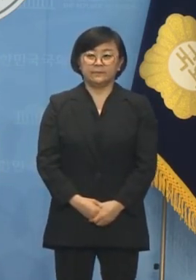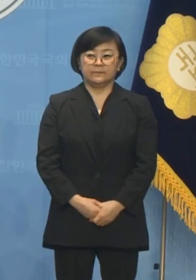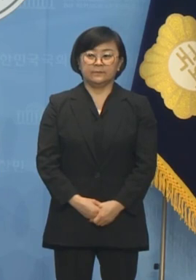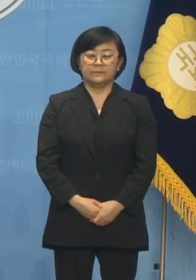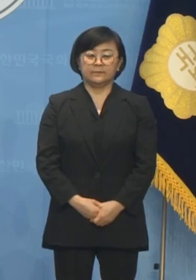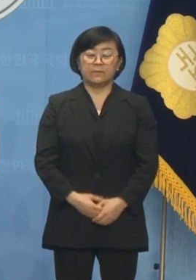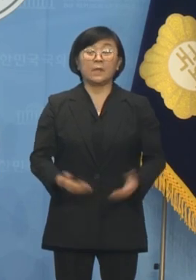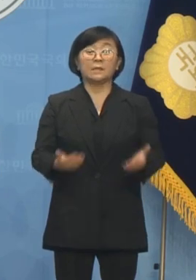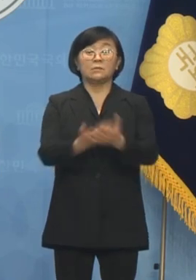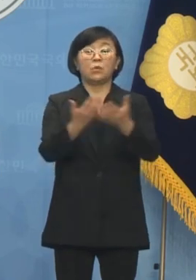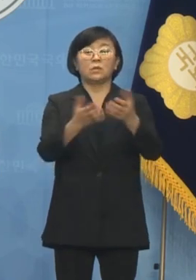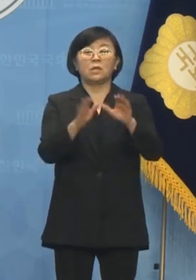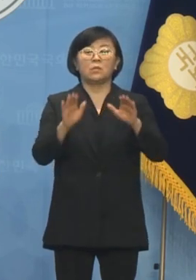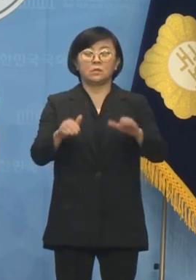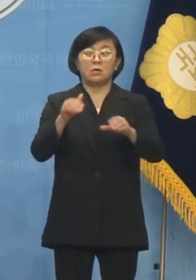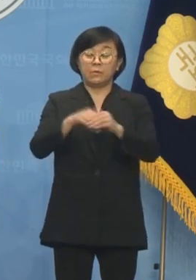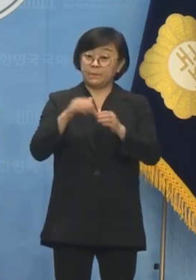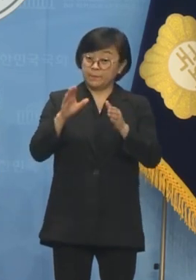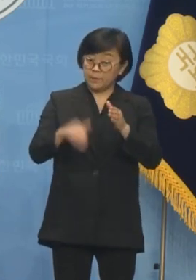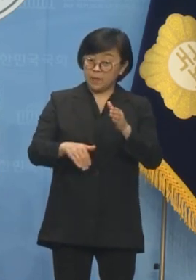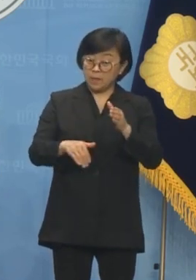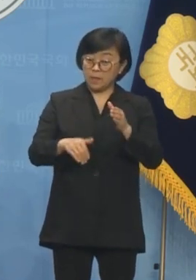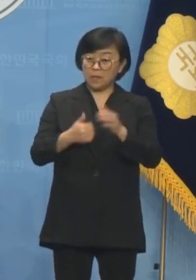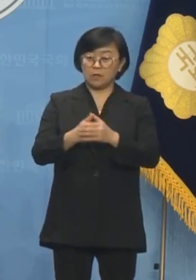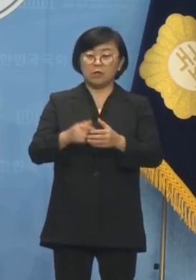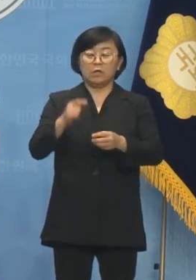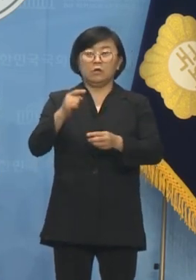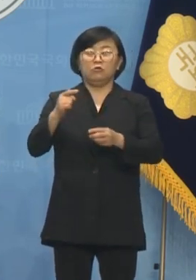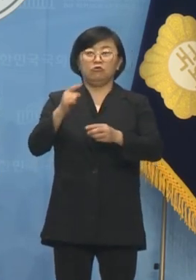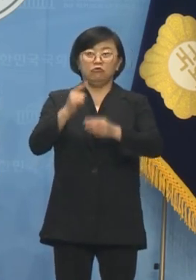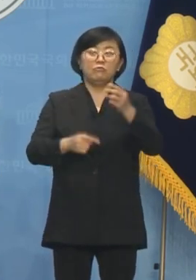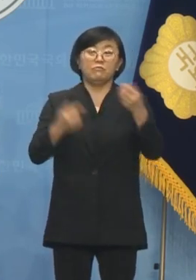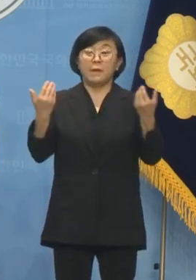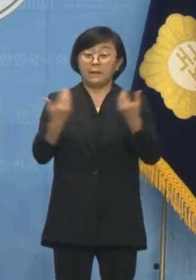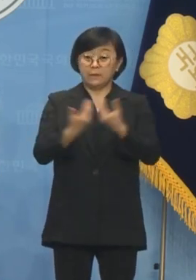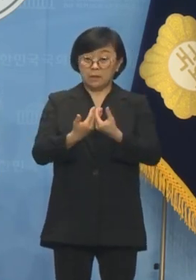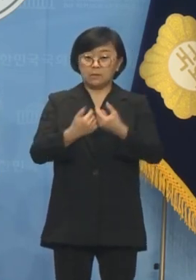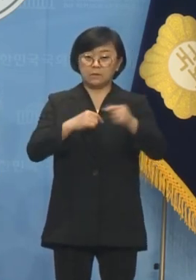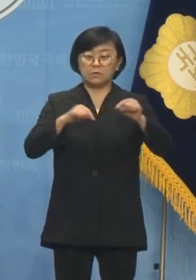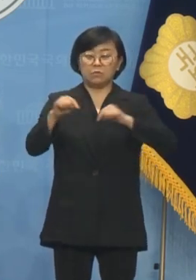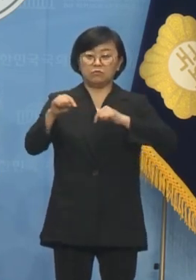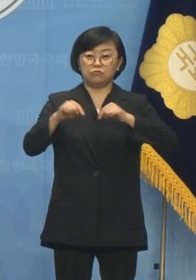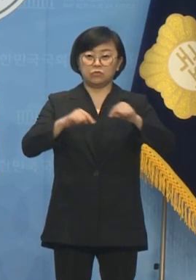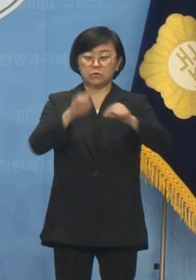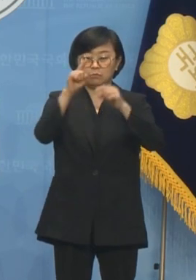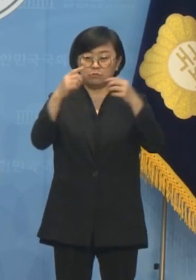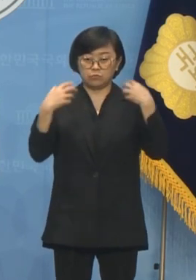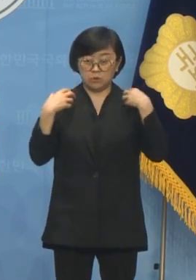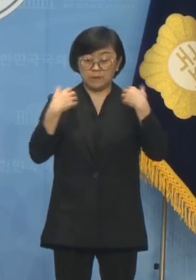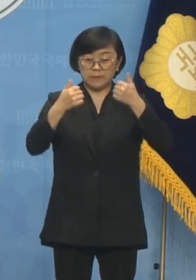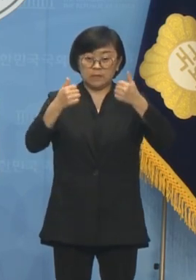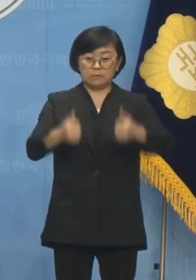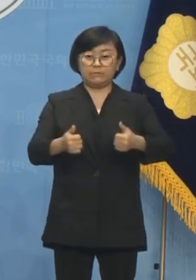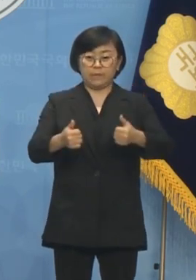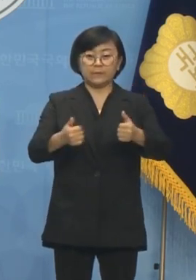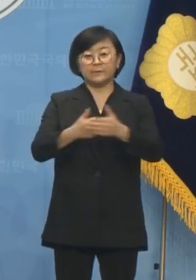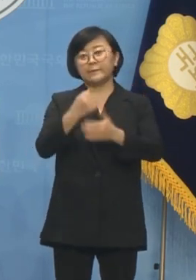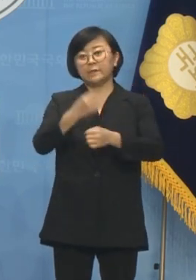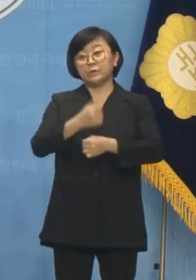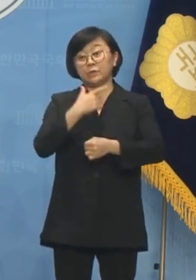진보당은 이번 선거에서 반윤석열 연합정치로 정권 심판 돌풍을 일으키고자 합니다.